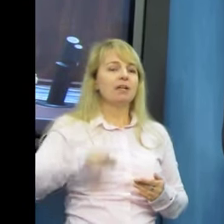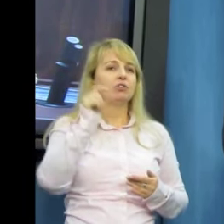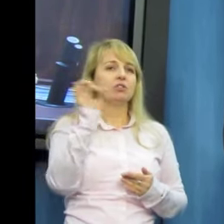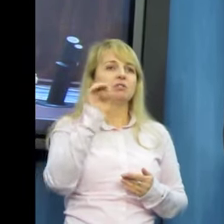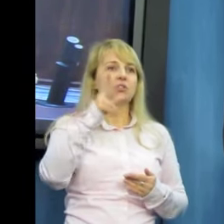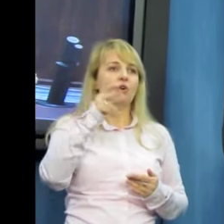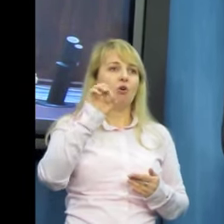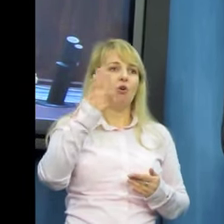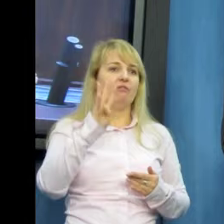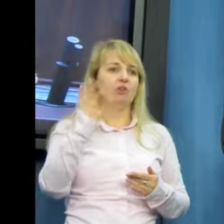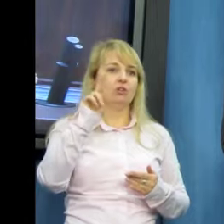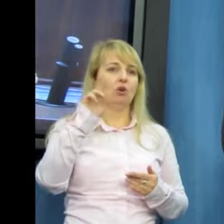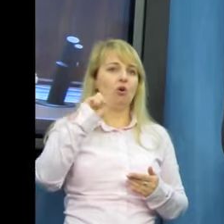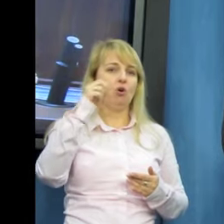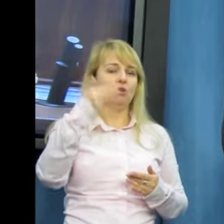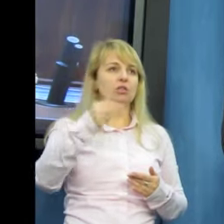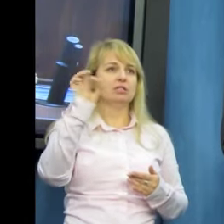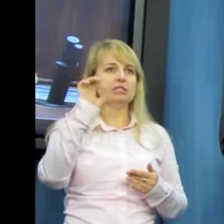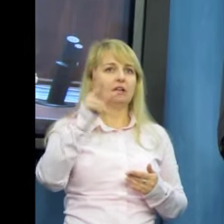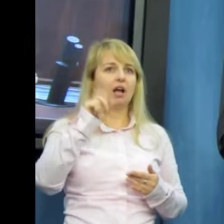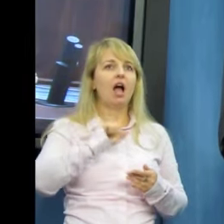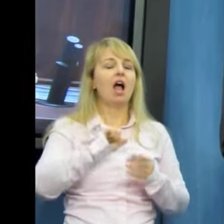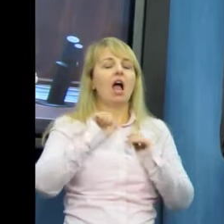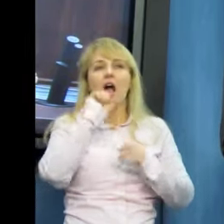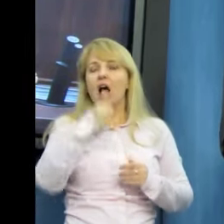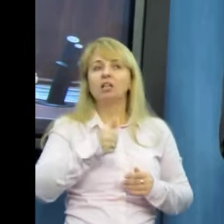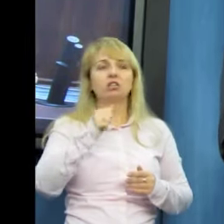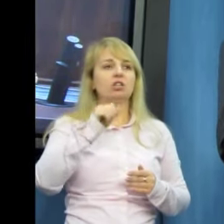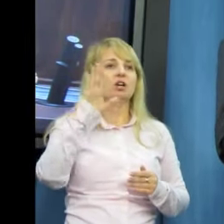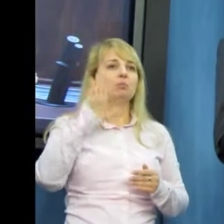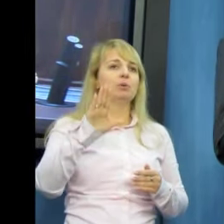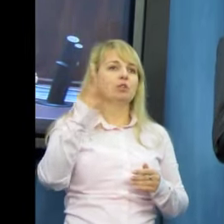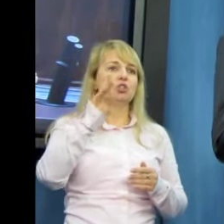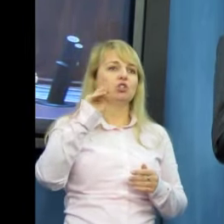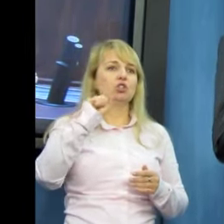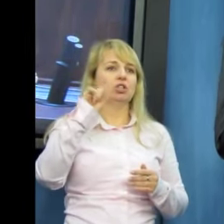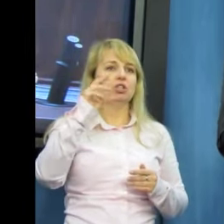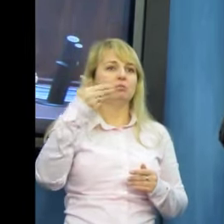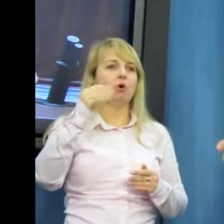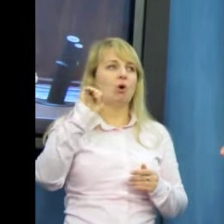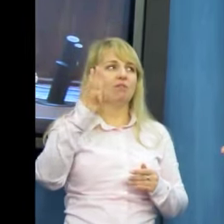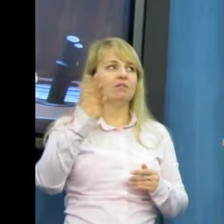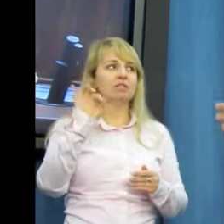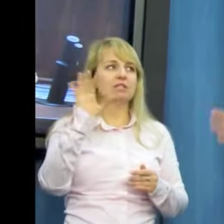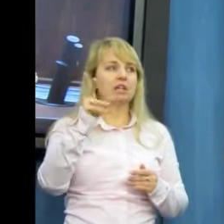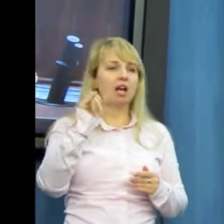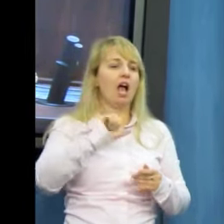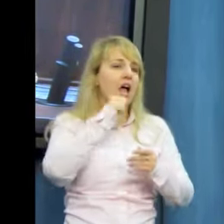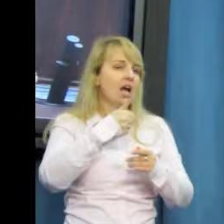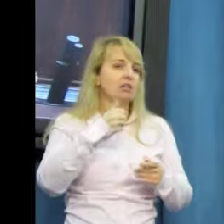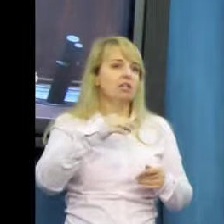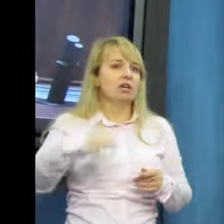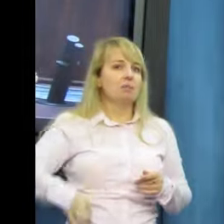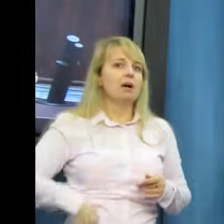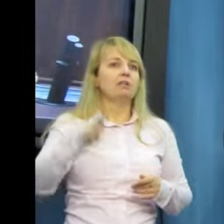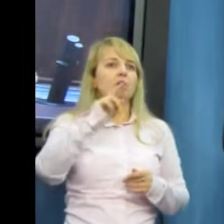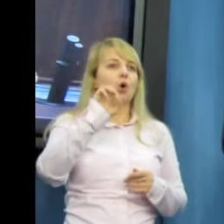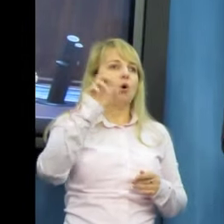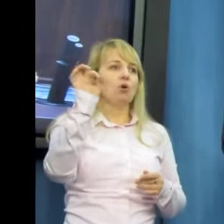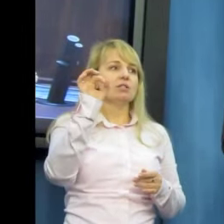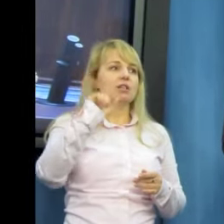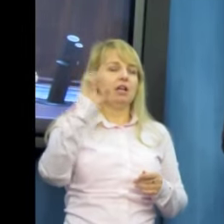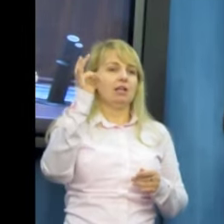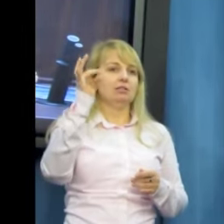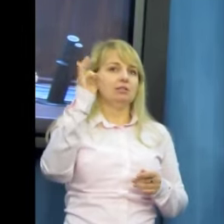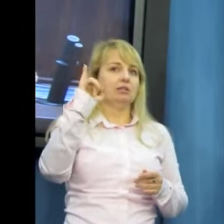ani pani Mirzy Głocka, ani nikt inny, nie widziałem tego, nikt z tych osób, ani pan przewodniczący ostatni, nikt nie składał